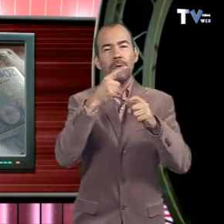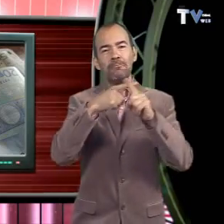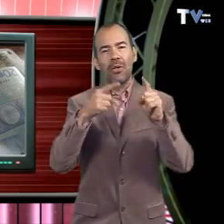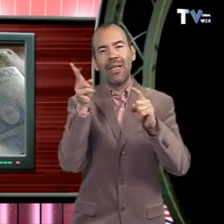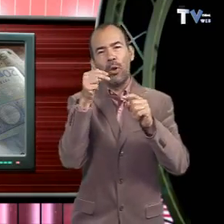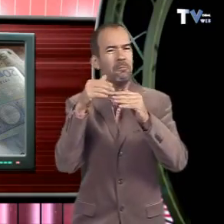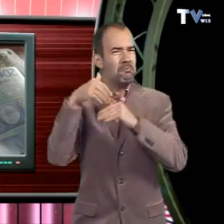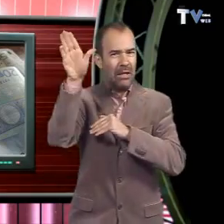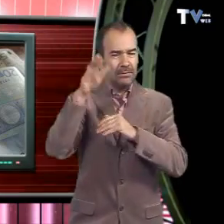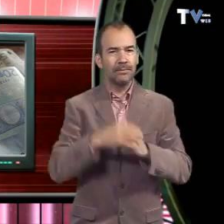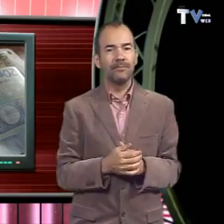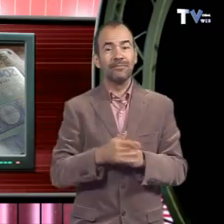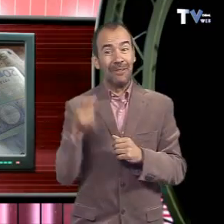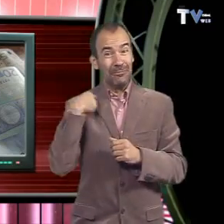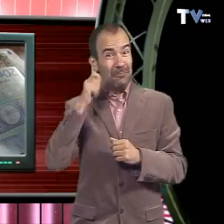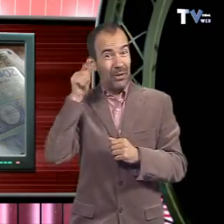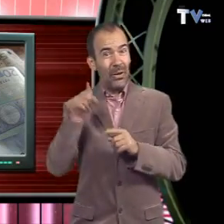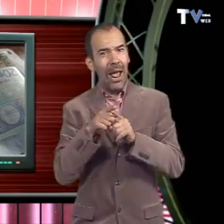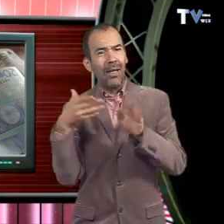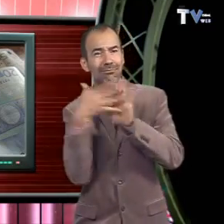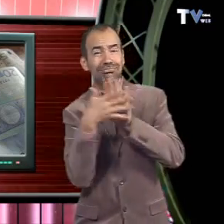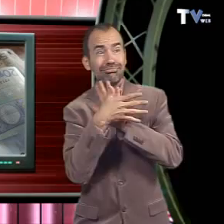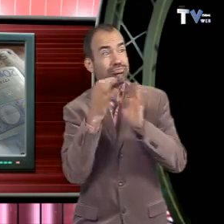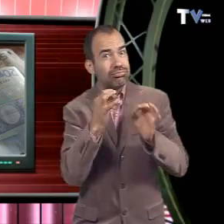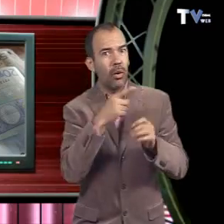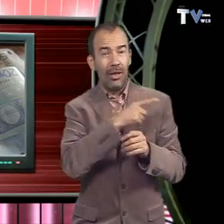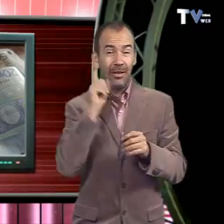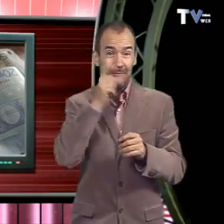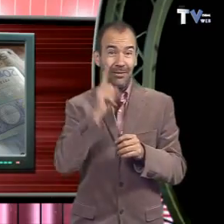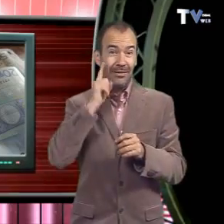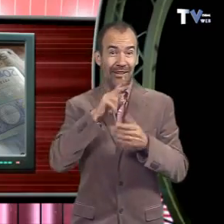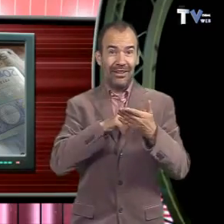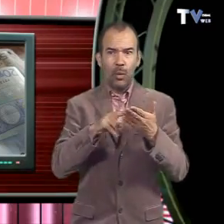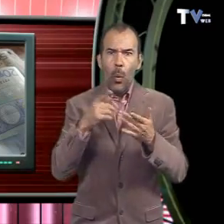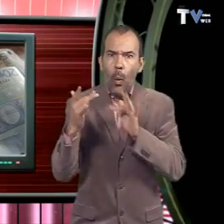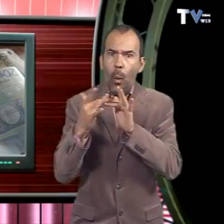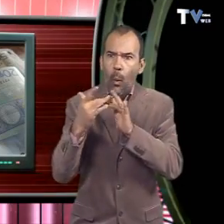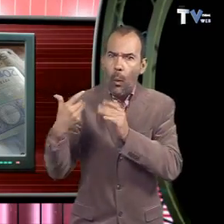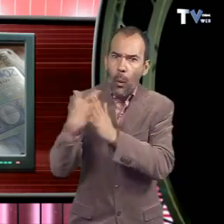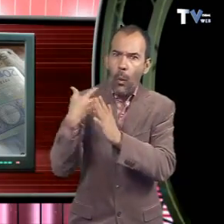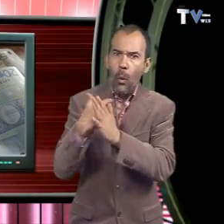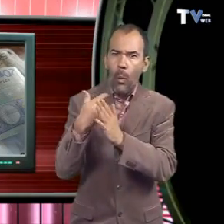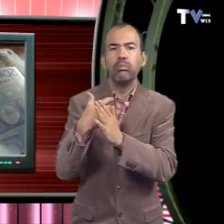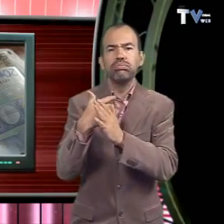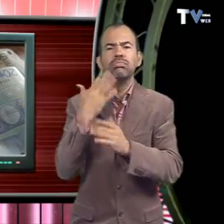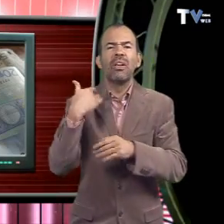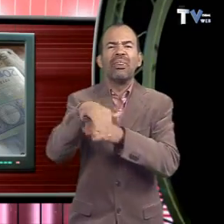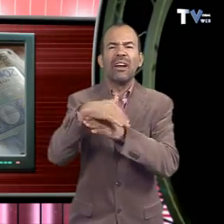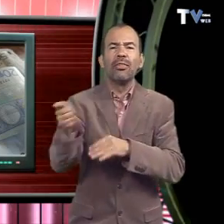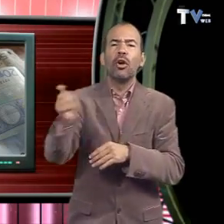sorteig, un tal Harry Thomas, en Neumann. Aquest es va posar en contacte amb ell, i